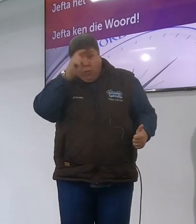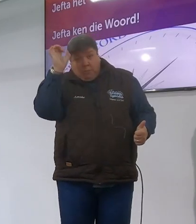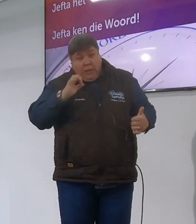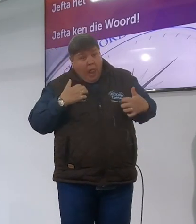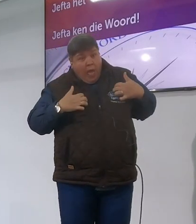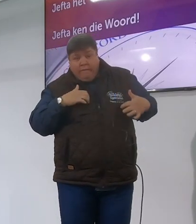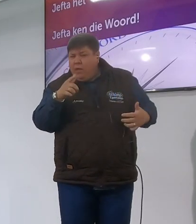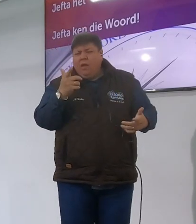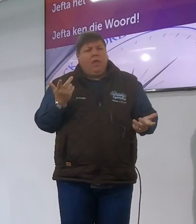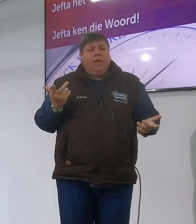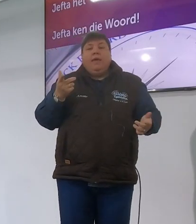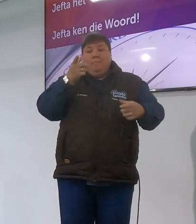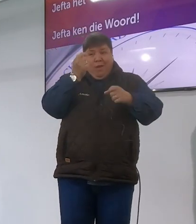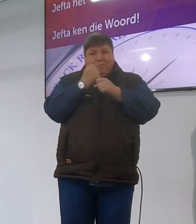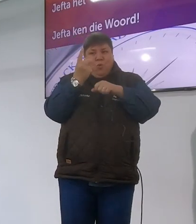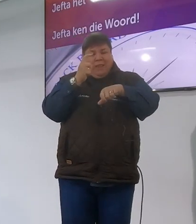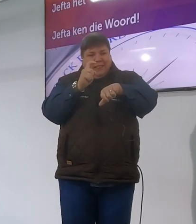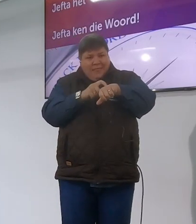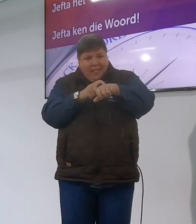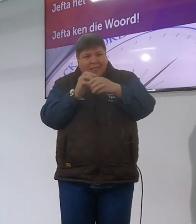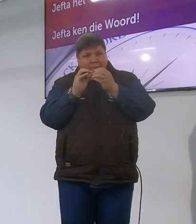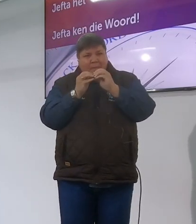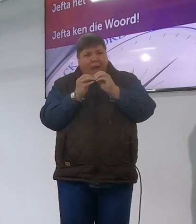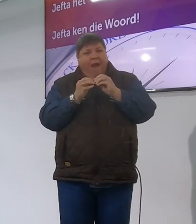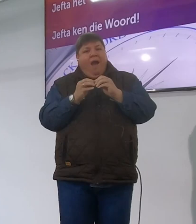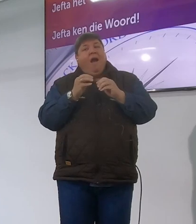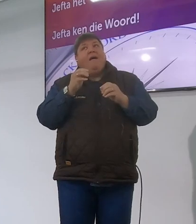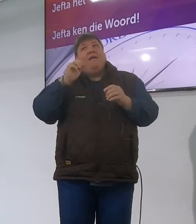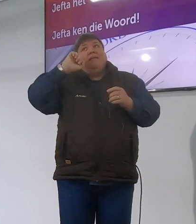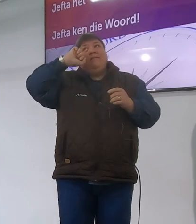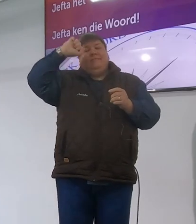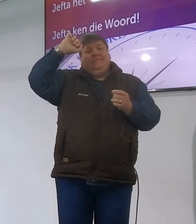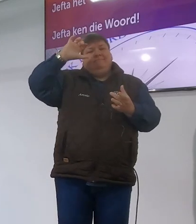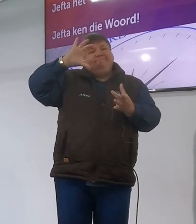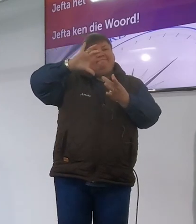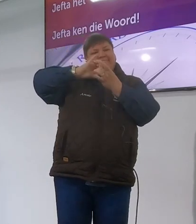tyd maak in die woord en seker maak ek rig my leven in